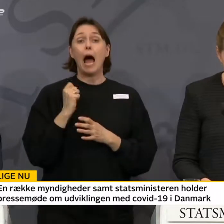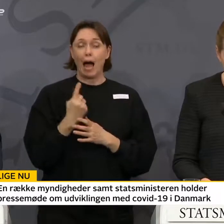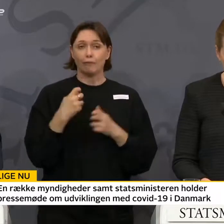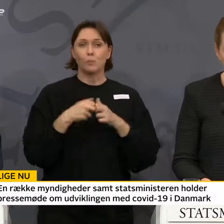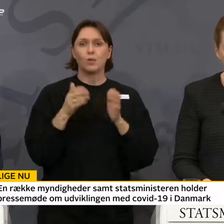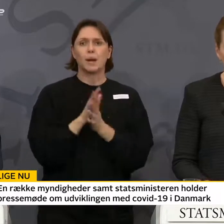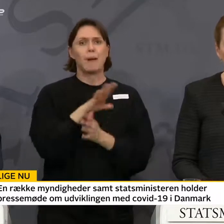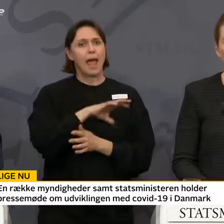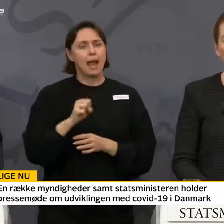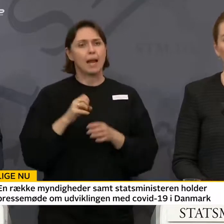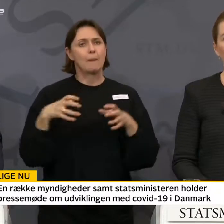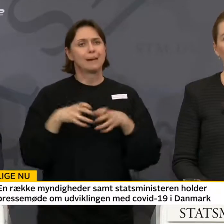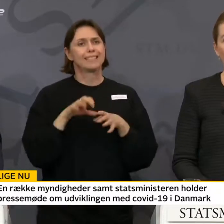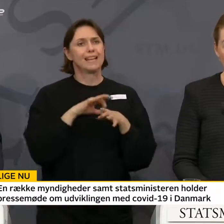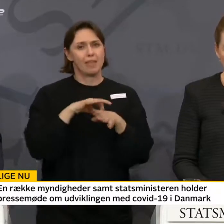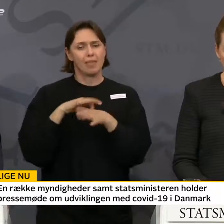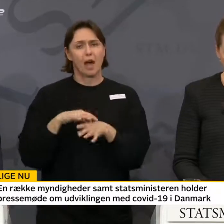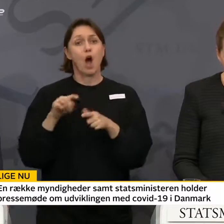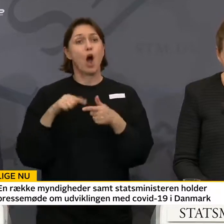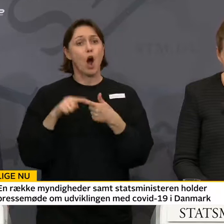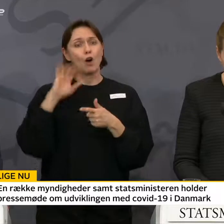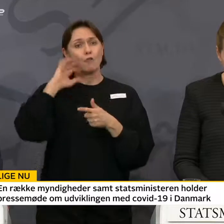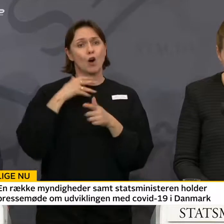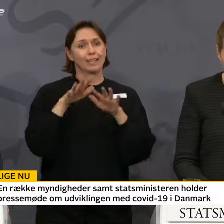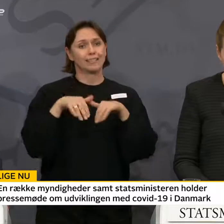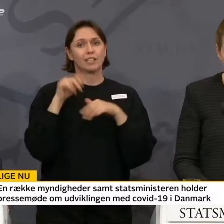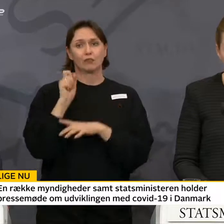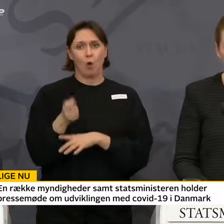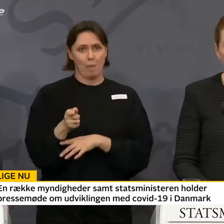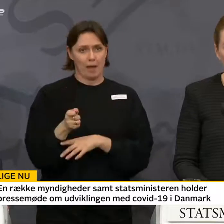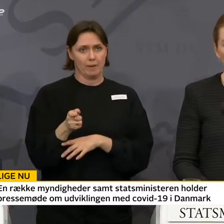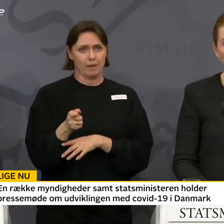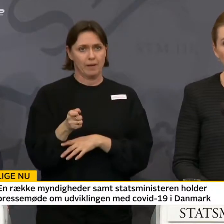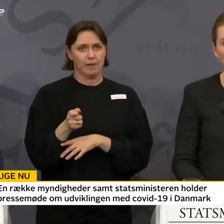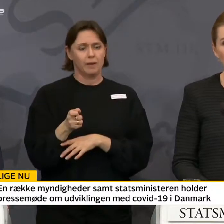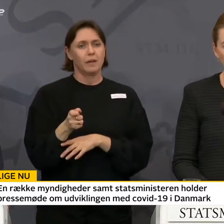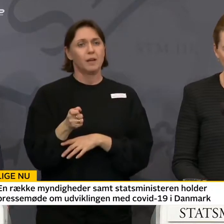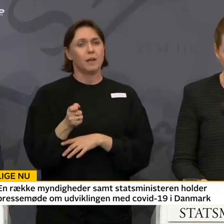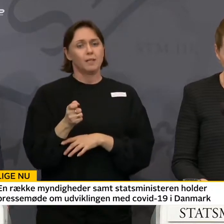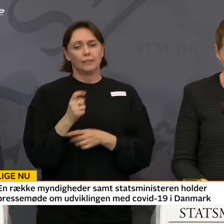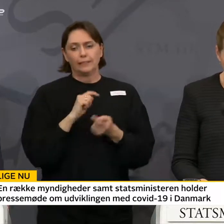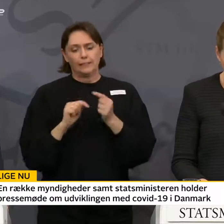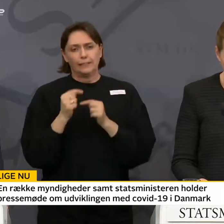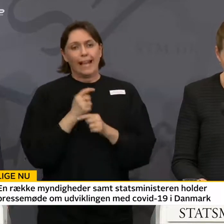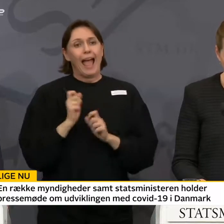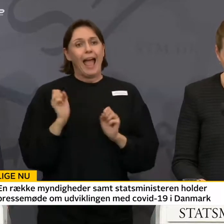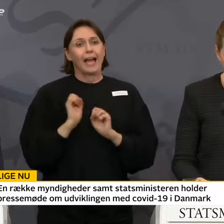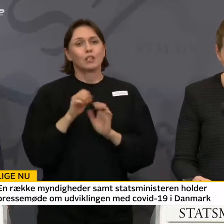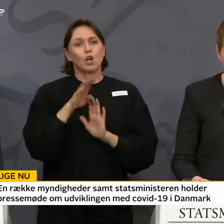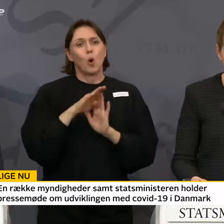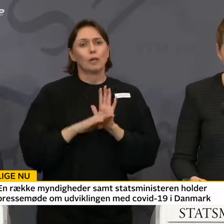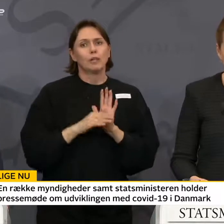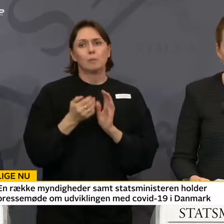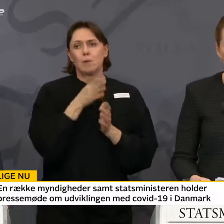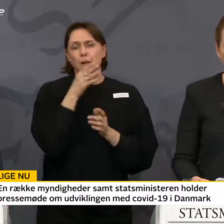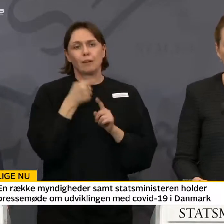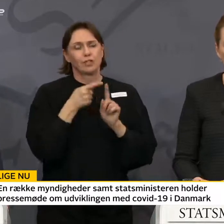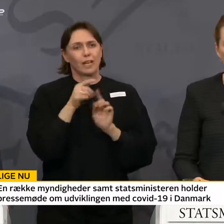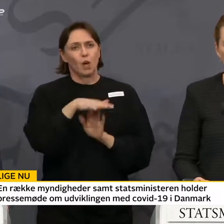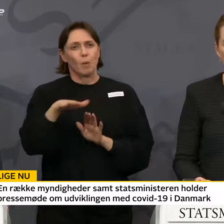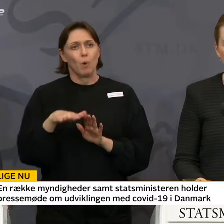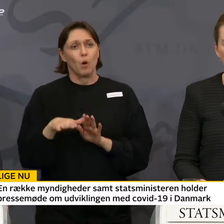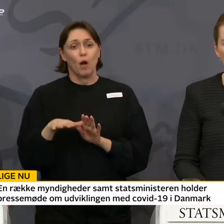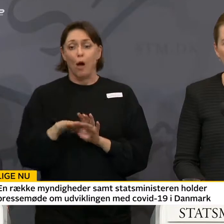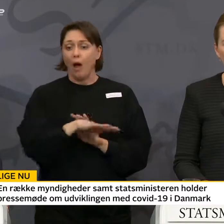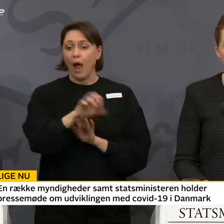partiledere og Folketingsformand om hastelovgivningen på en række områder. Og der er fuld